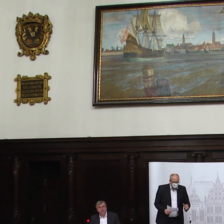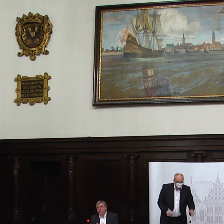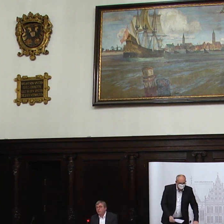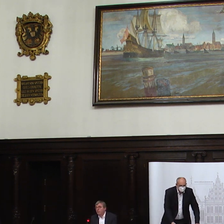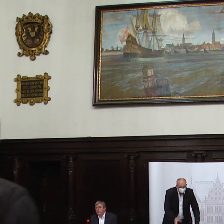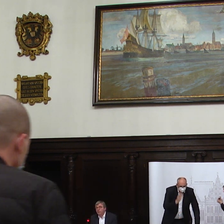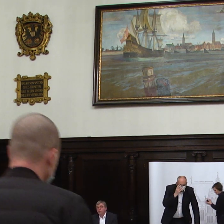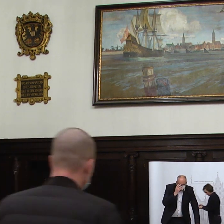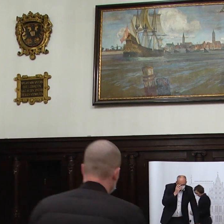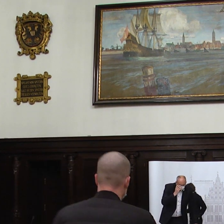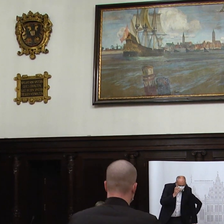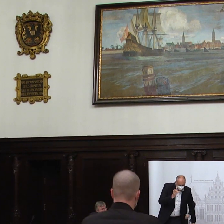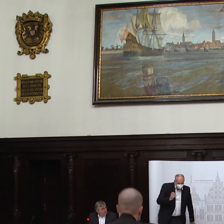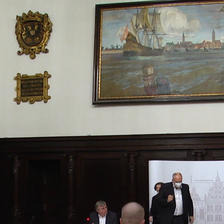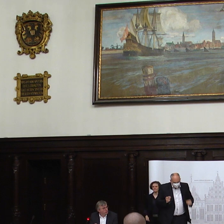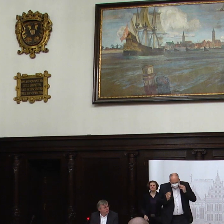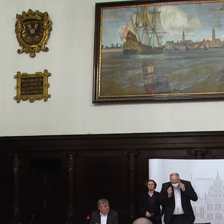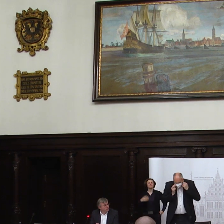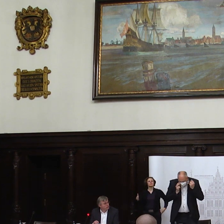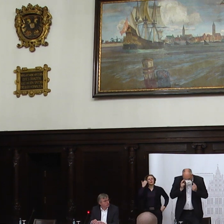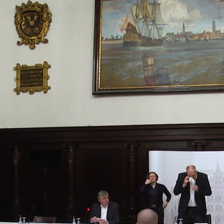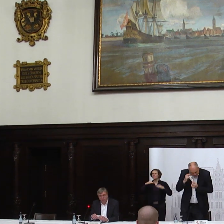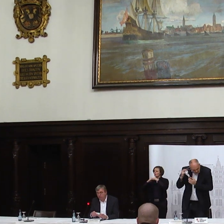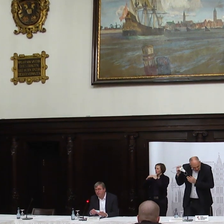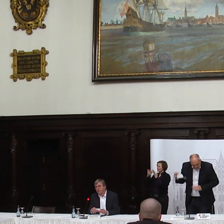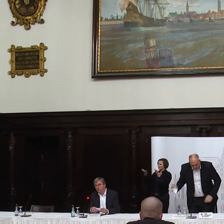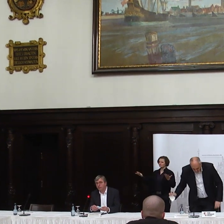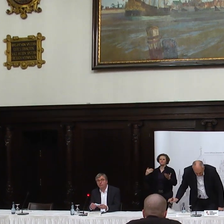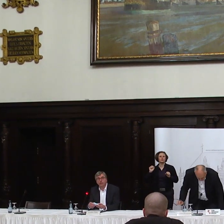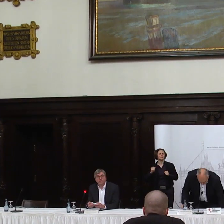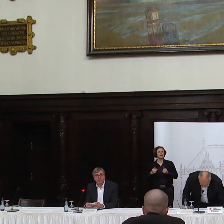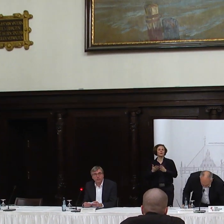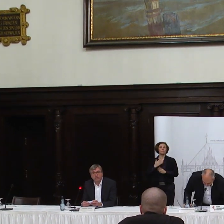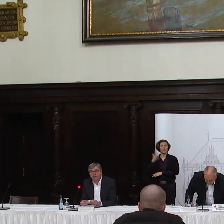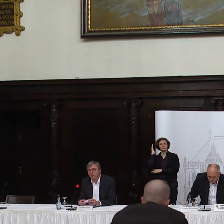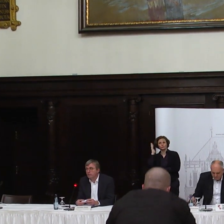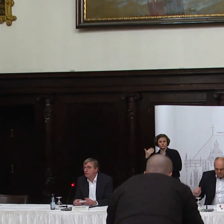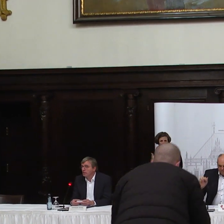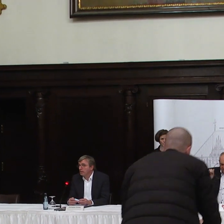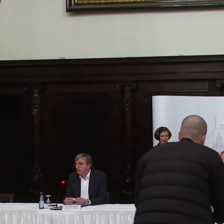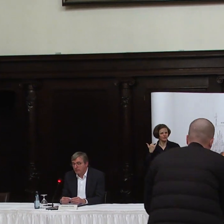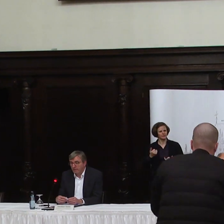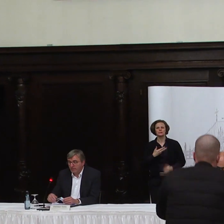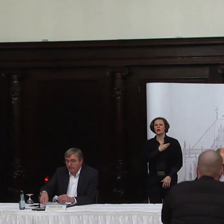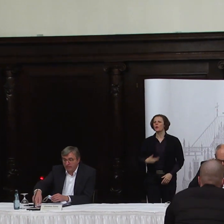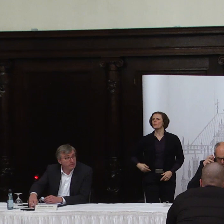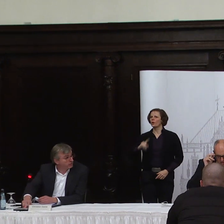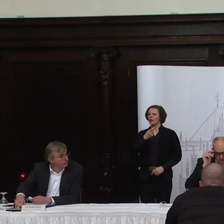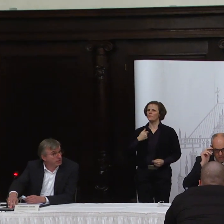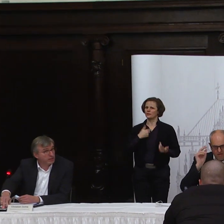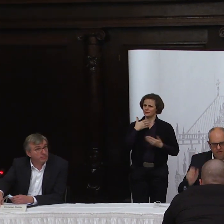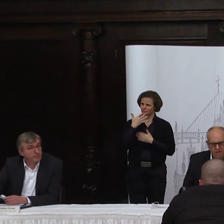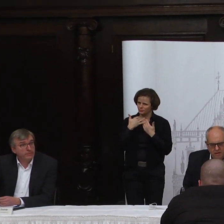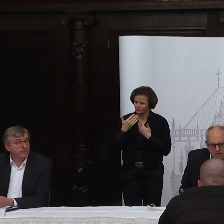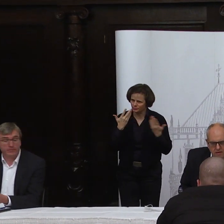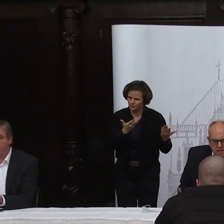So, liebe Kolleginnen und Kollegen, ich spare mir jede Vorrede. Der Bürgermeister wird Ihnen die Beschlüsse erläutern und seine Sicht der Dinge dazu